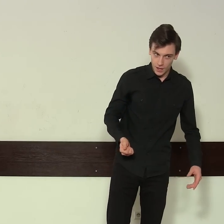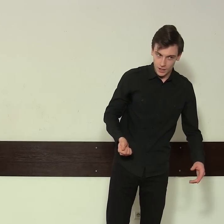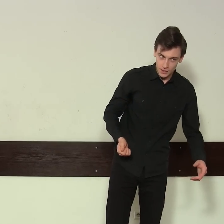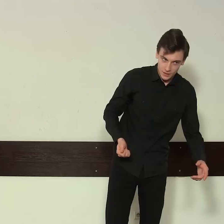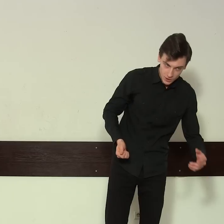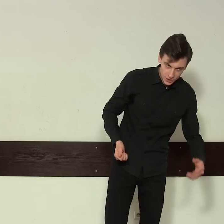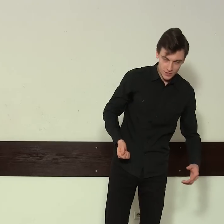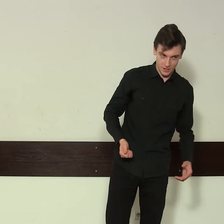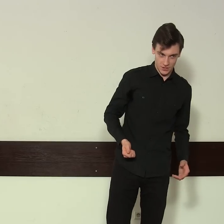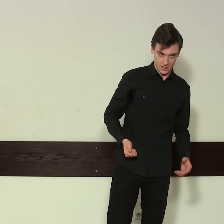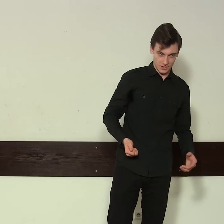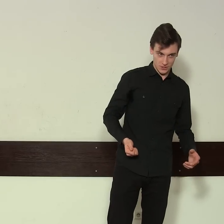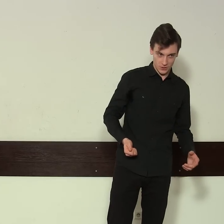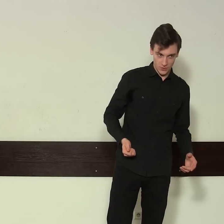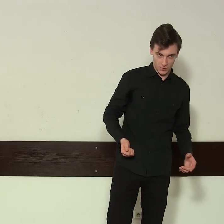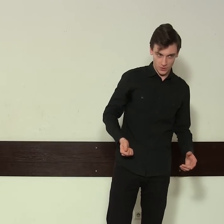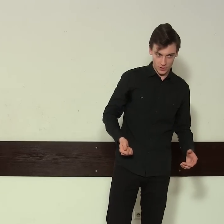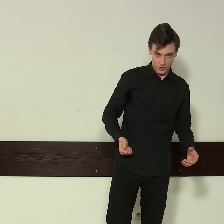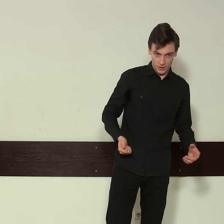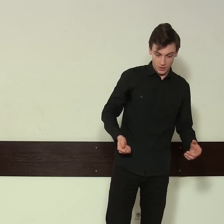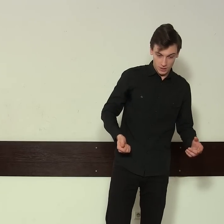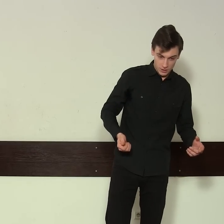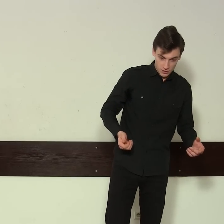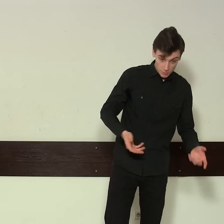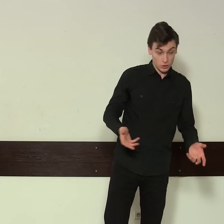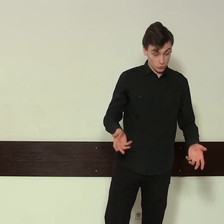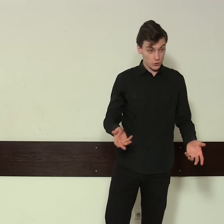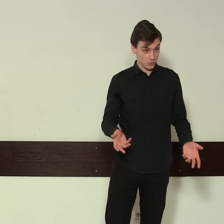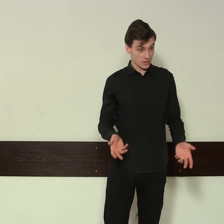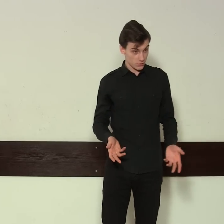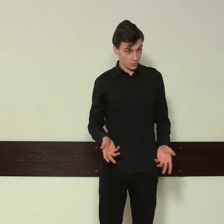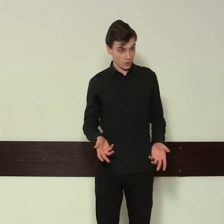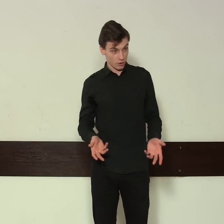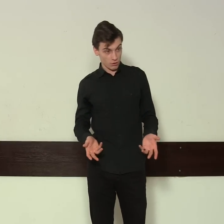Jeśli chcesz, sędzio, żeby to uszło na sucho,